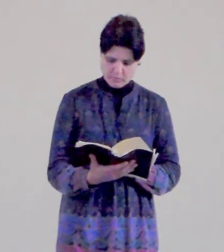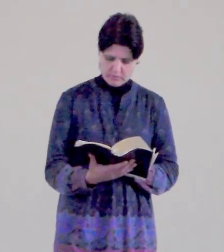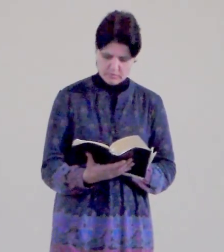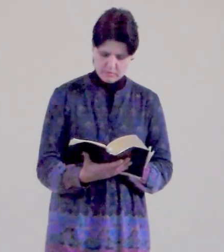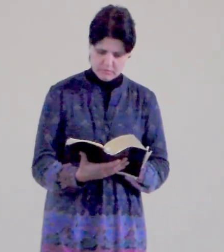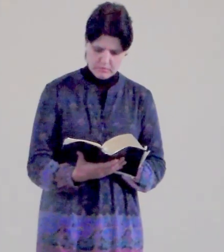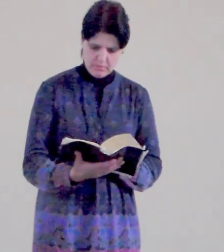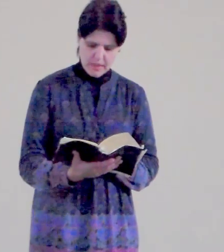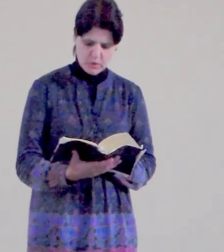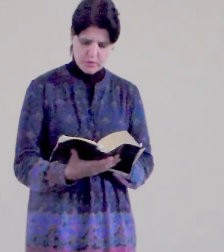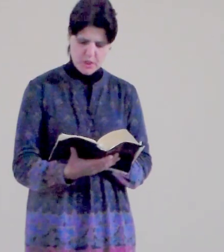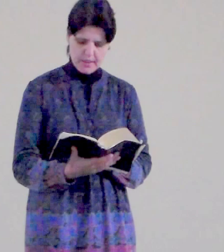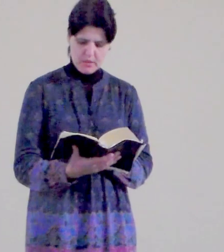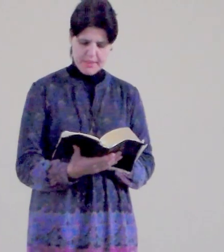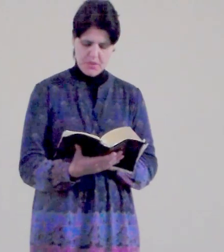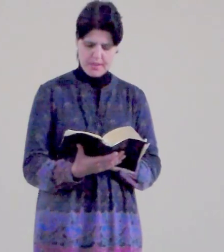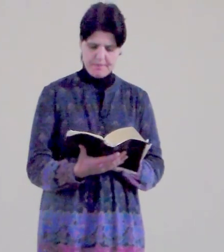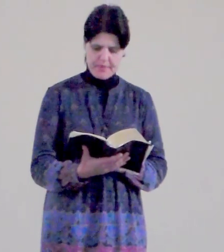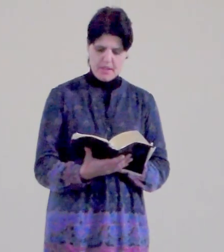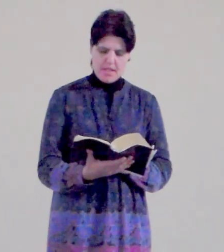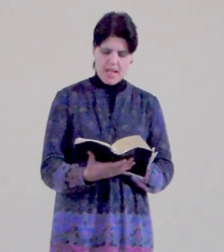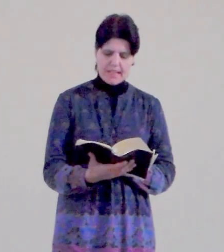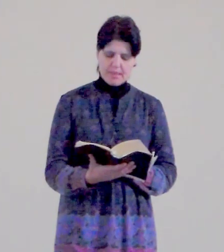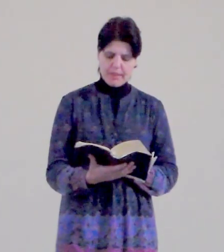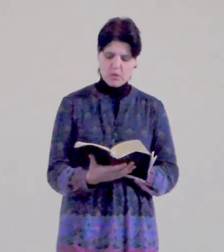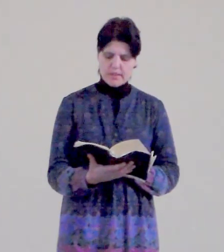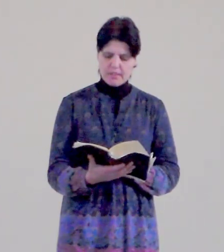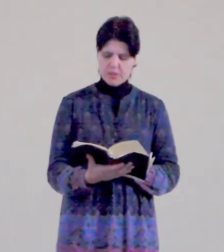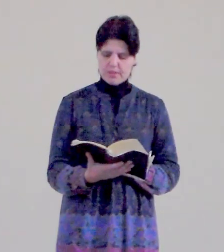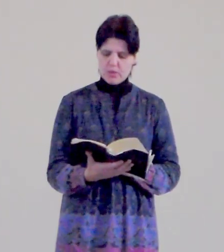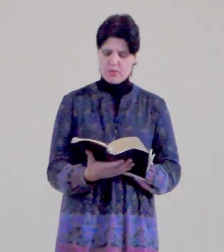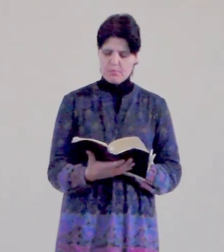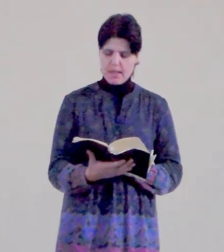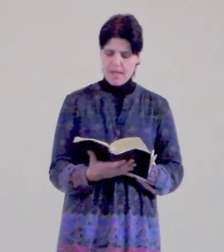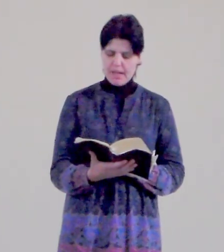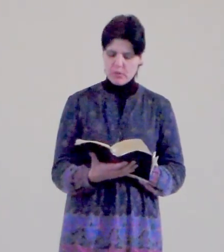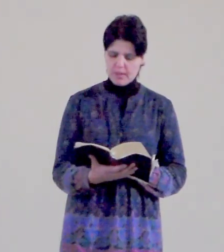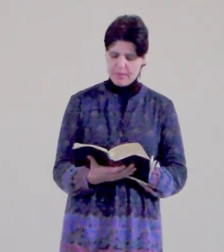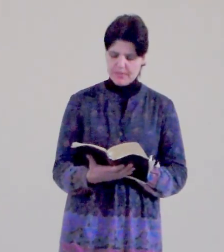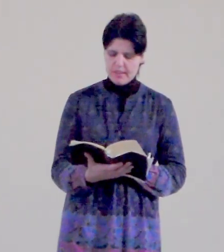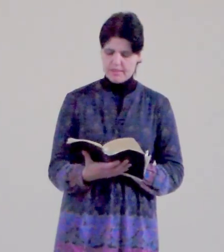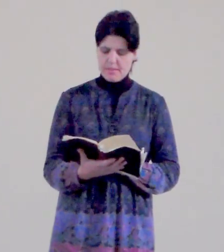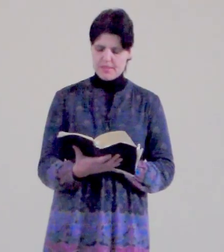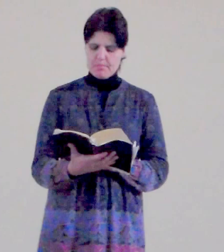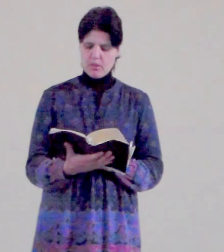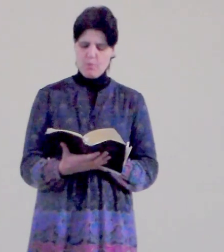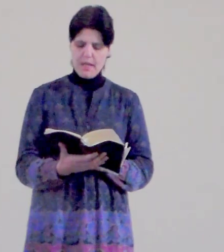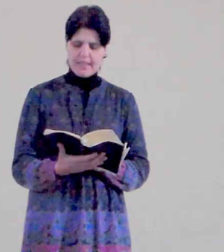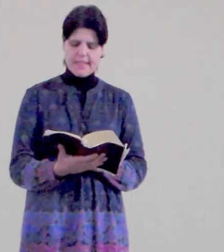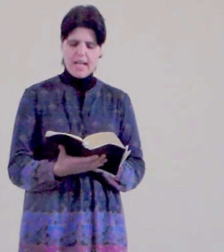Můžeme od toho třetího verše. A kdybych rozdal všecko, co mám, ano, kdybych vydal sám sebe upáleně,